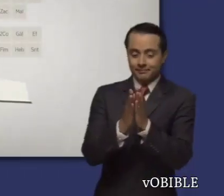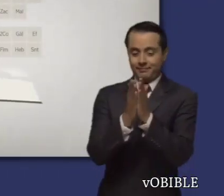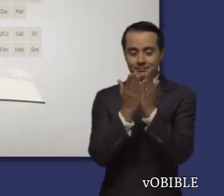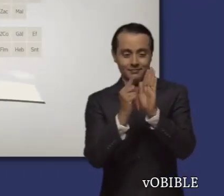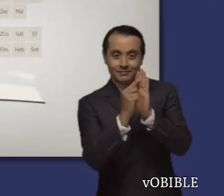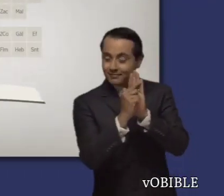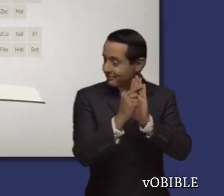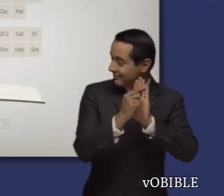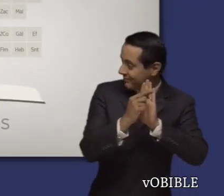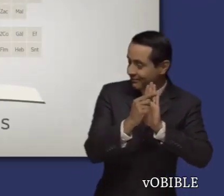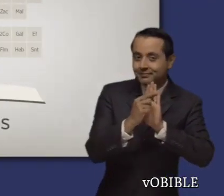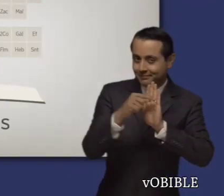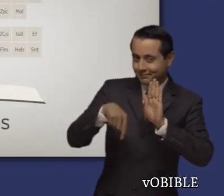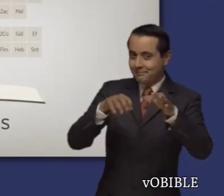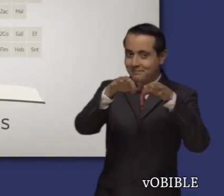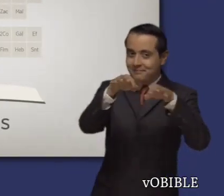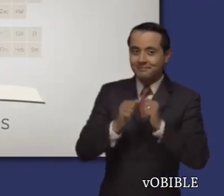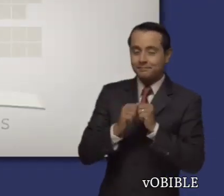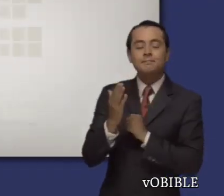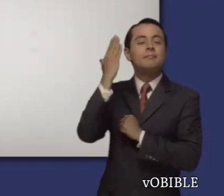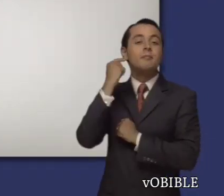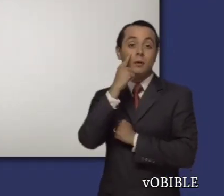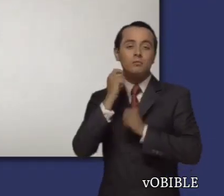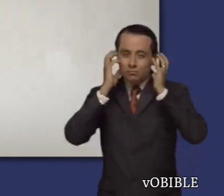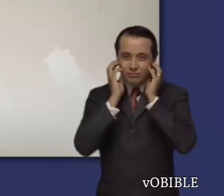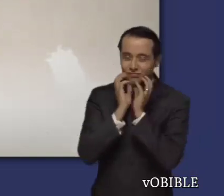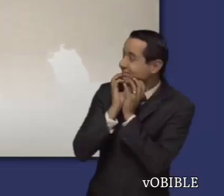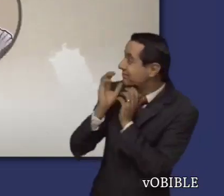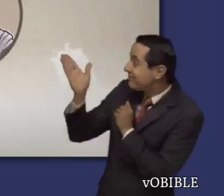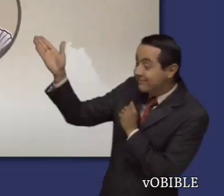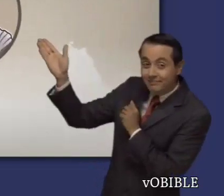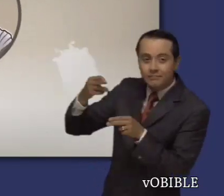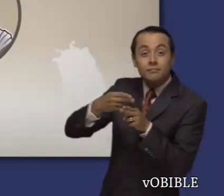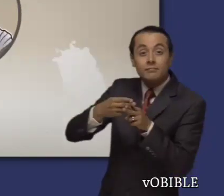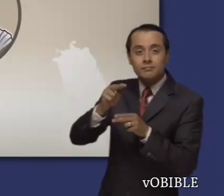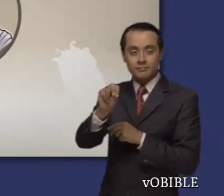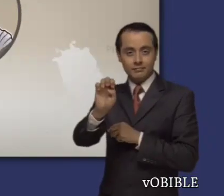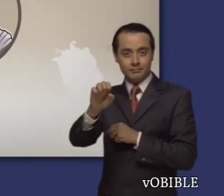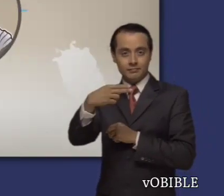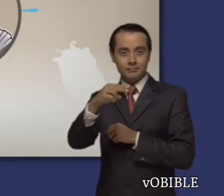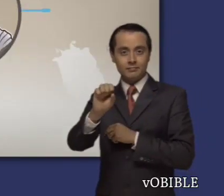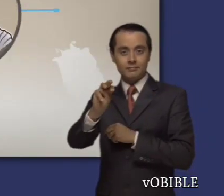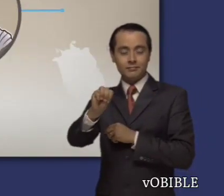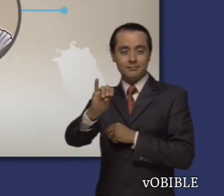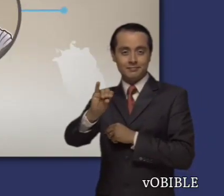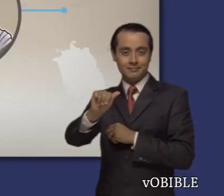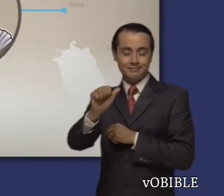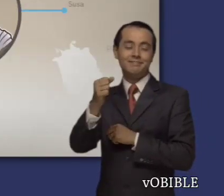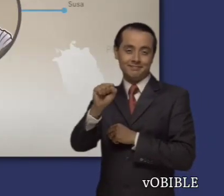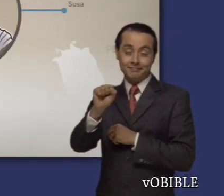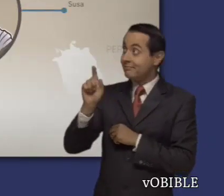Información sobre el libro de Nehemias Nehemias fue un judío fiel que sirvió en el Palacio Real Persa de Susa.